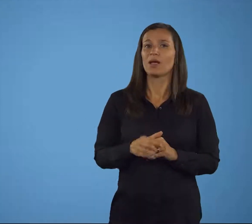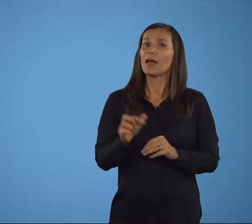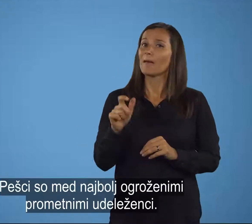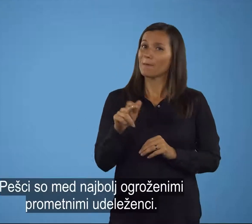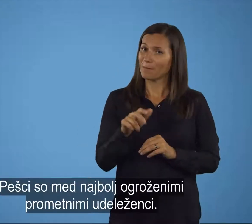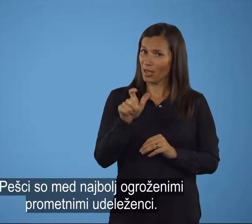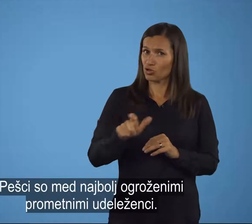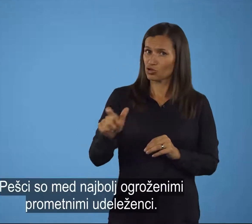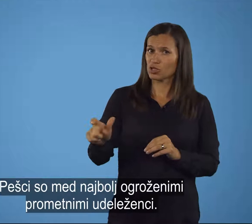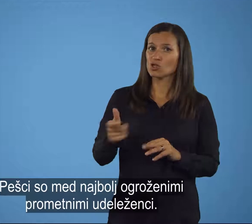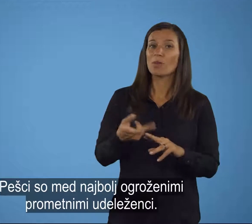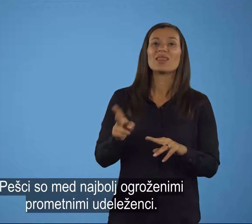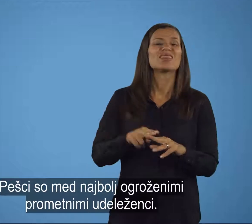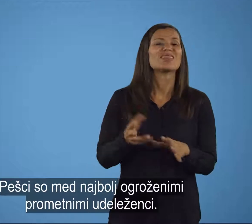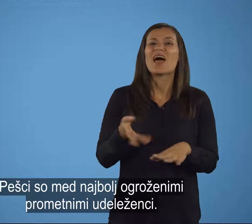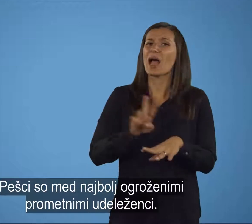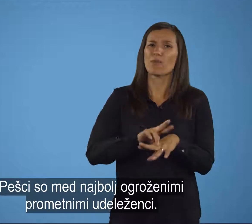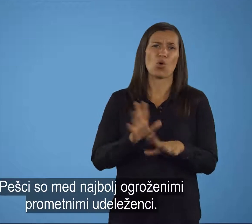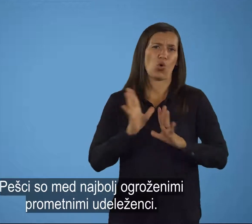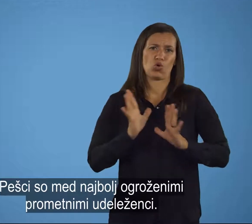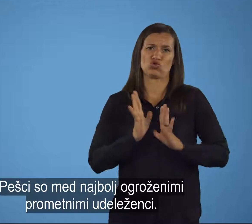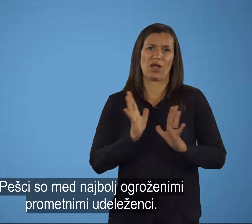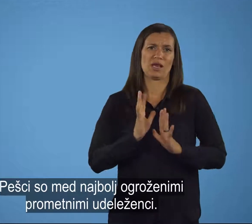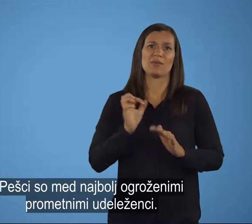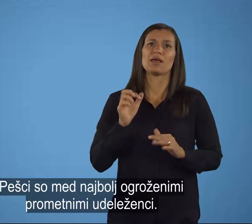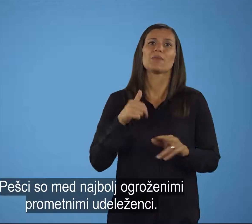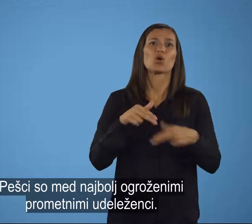Pešci so med najbolj ogroženimi prometnimi vdeleženci.